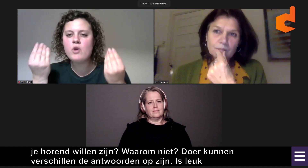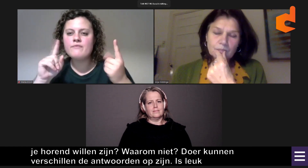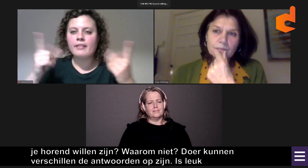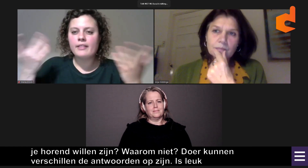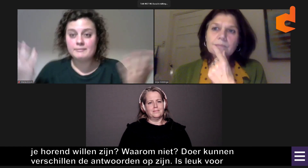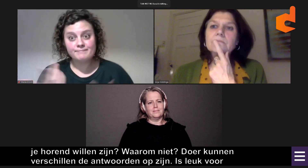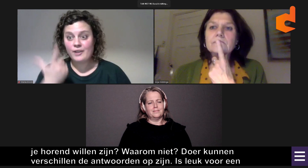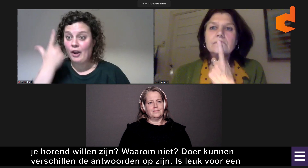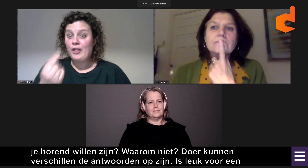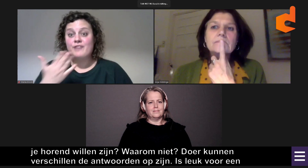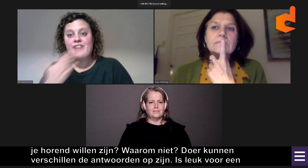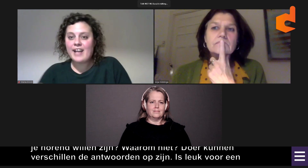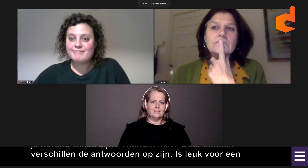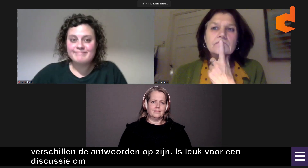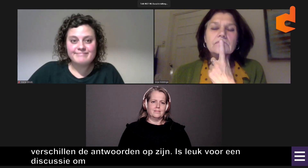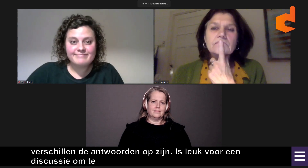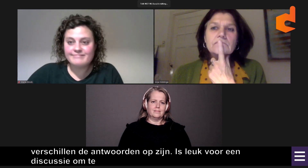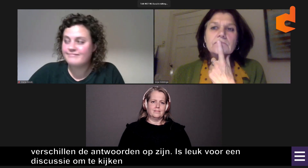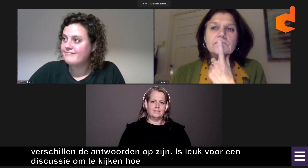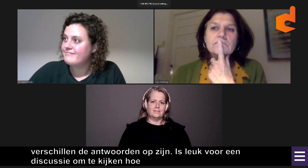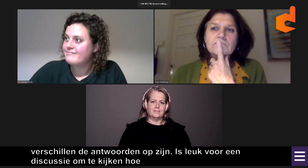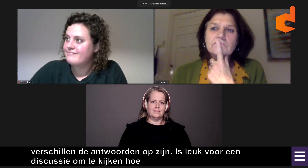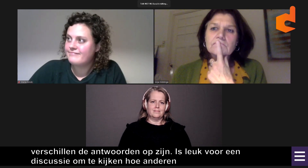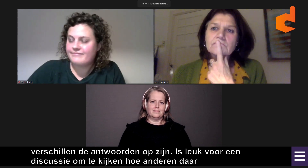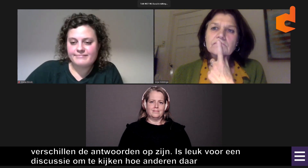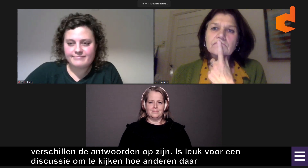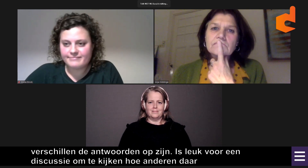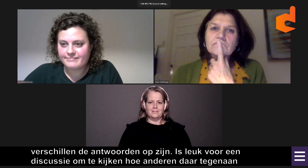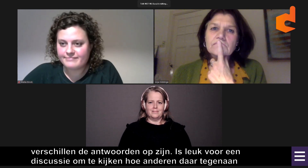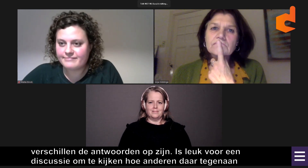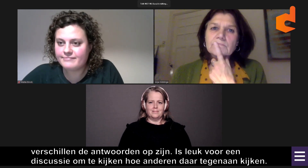hoe andere mensen daar tegenaan kijken. Dus ik vind het zeker een leuke vraag.